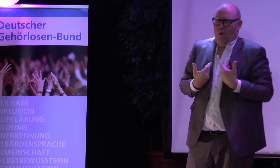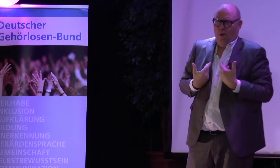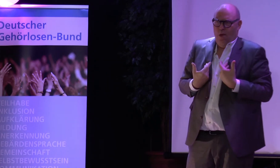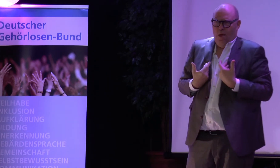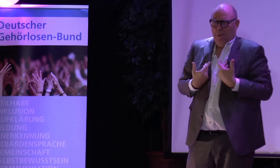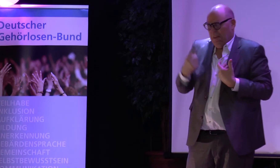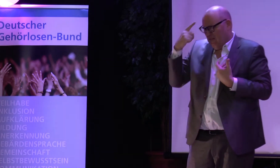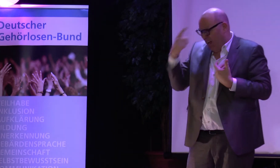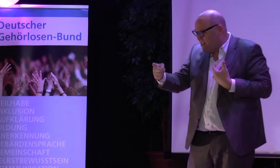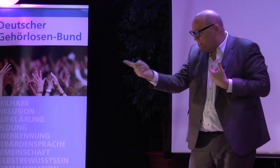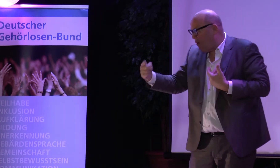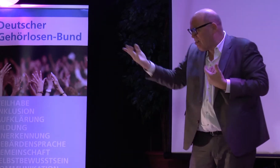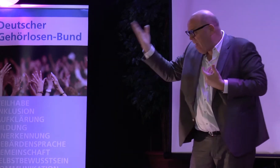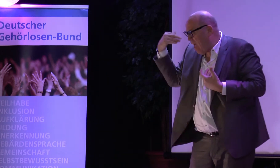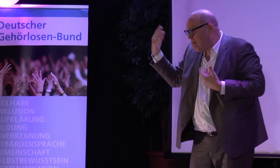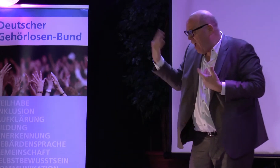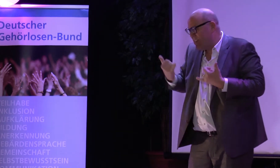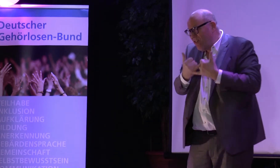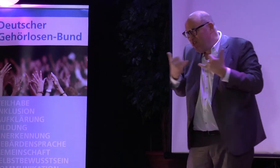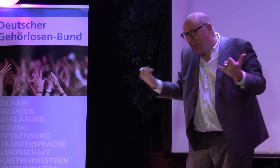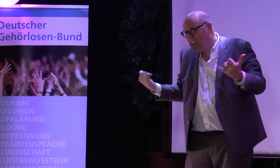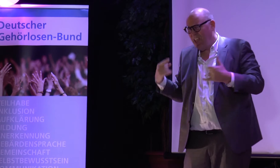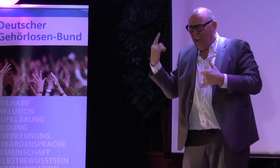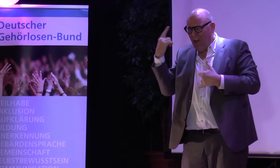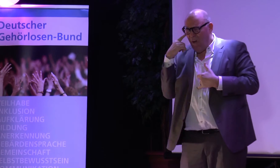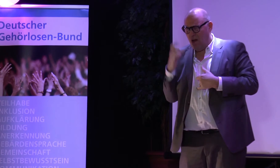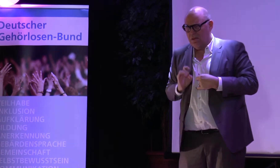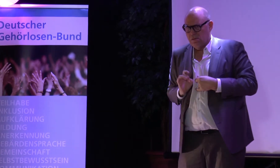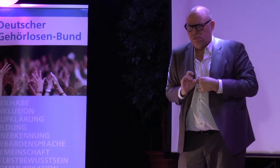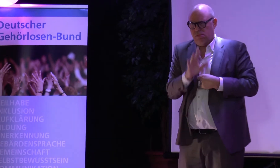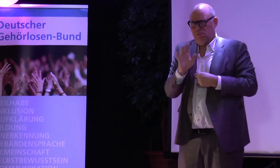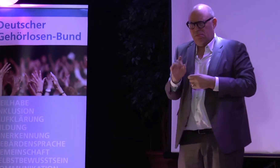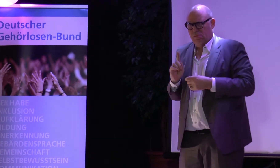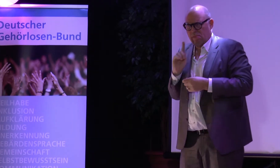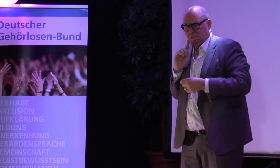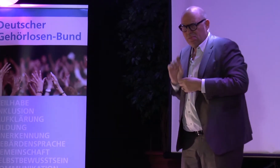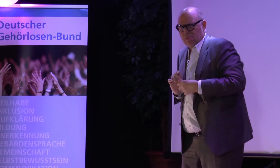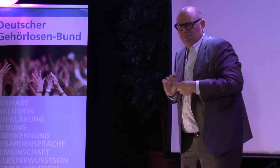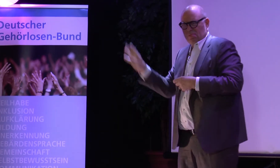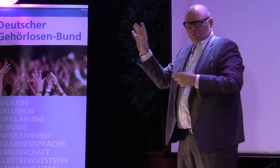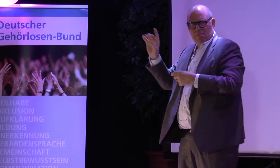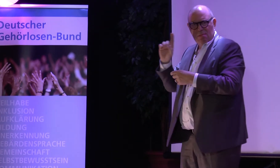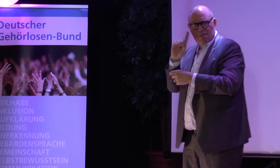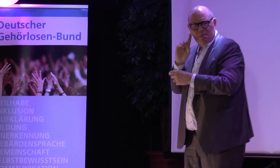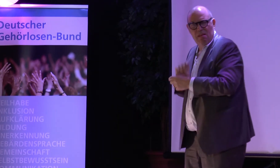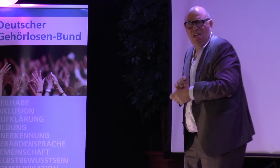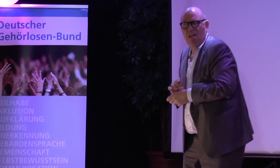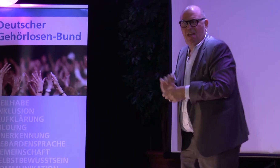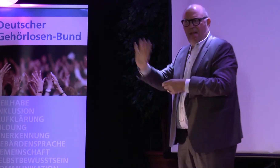haben. Ich bin sehr froh über die Zeit. Ihr erinnert euch ja sicherlich auch noch an die Zeit damals, wo man dann geguckt hat, die Hörenden so ein bisschen